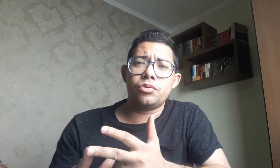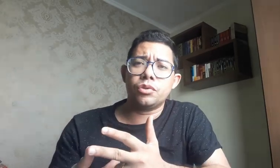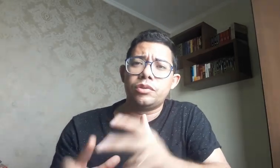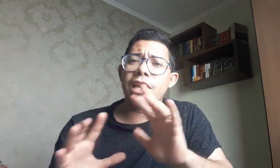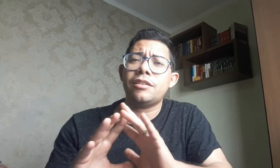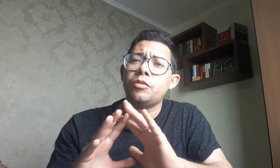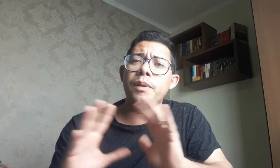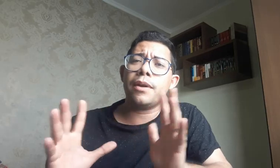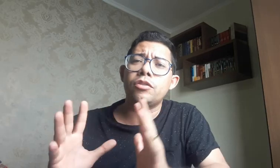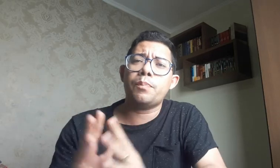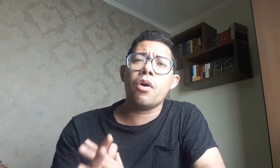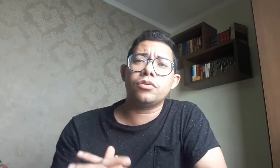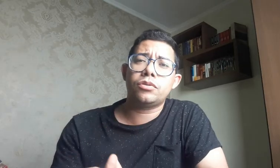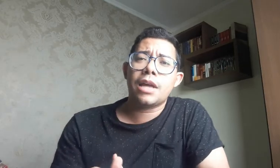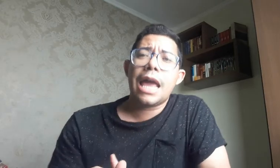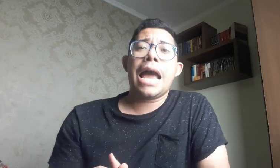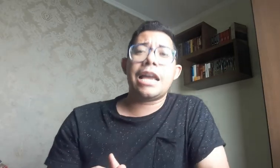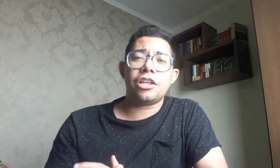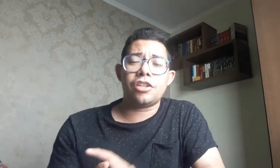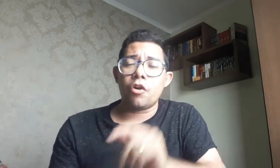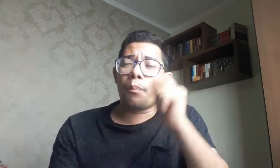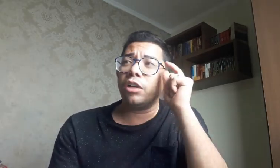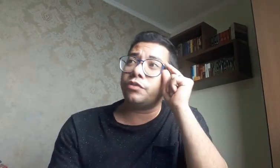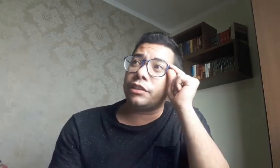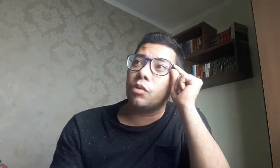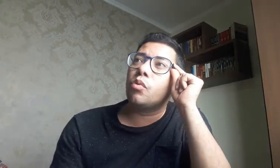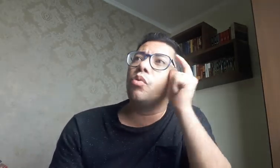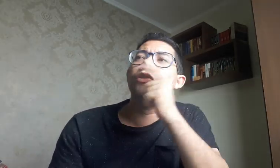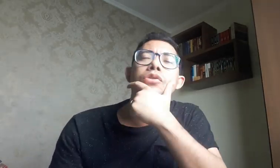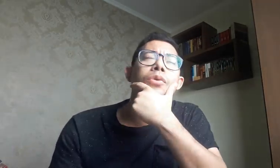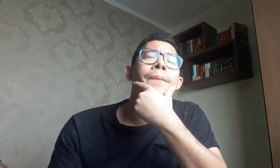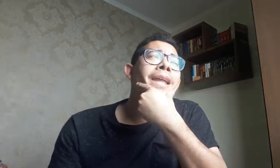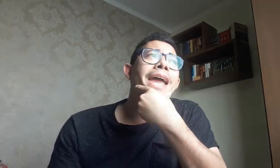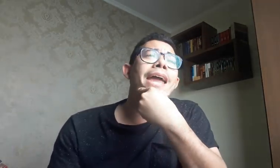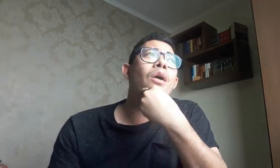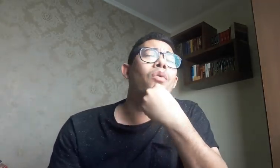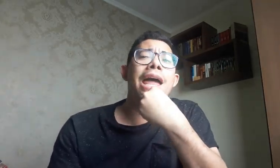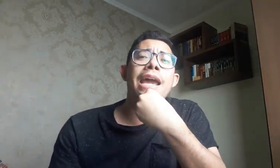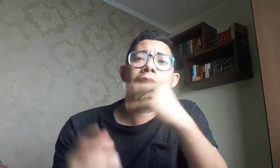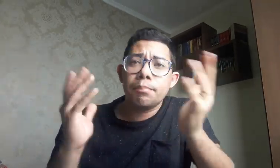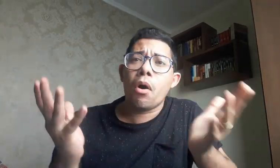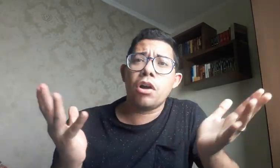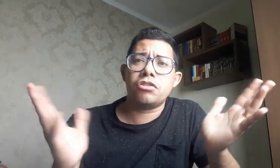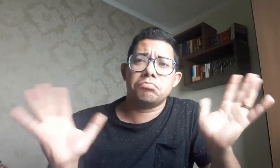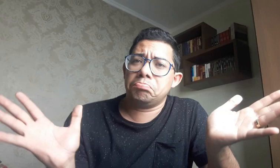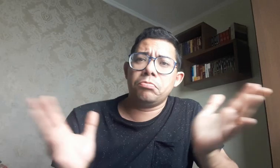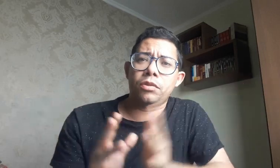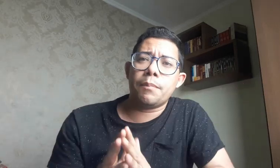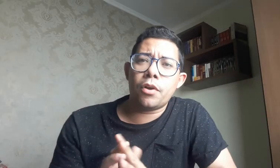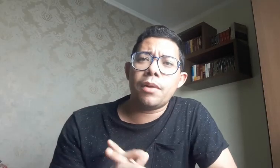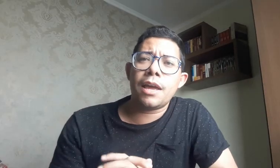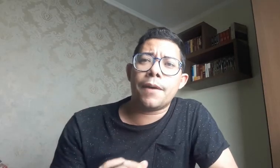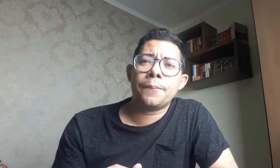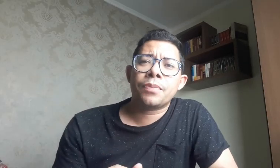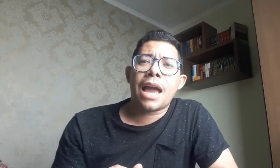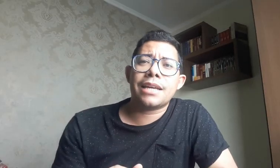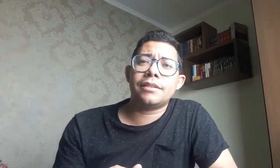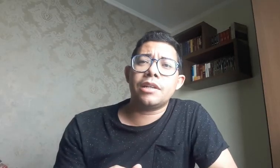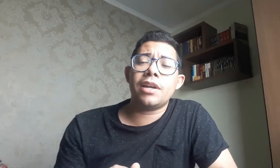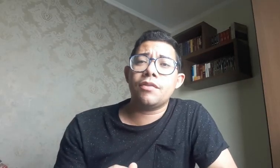surdos. Esses são os primeiros pontos. Ah, Gesi, eu posso fazer um curso online? Pode. Não tem problema. A questão é que